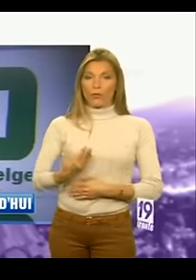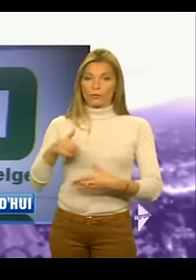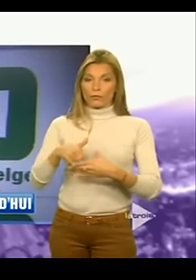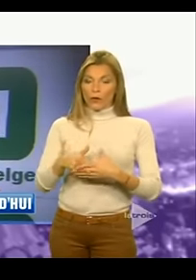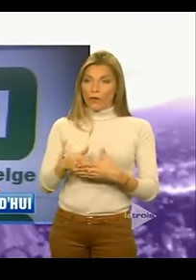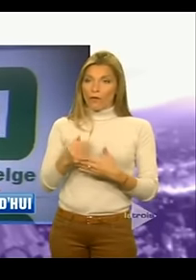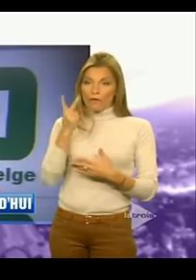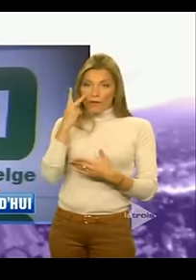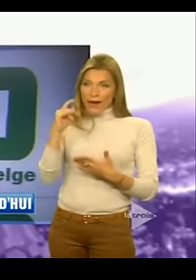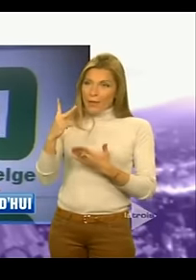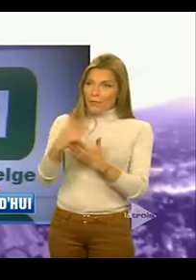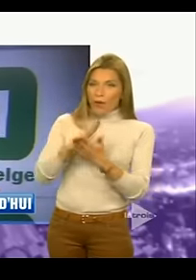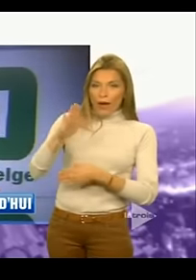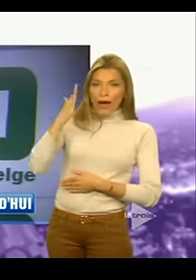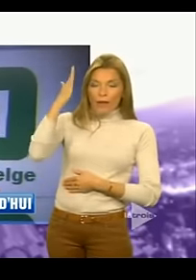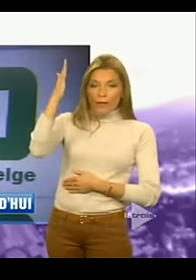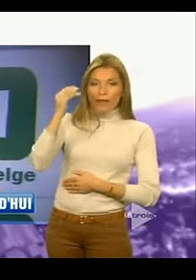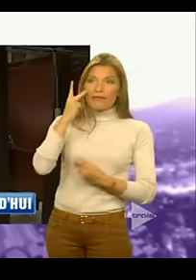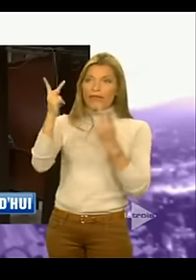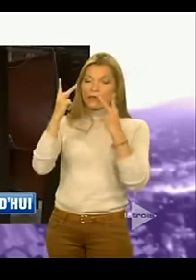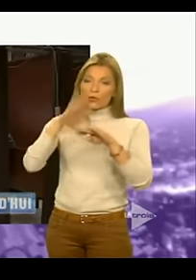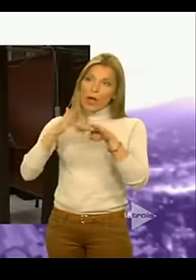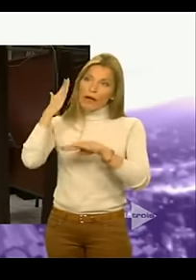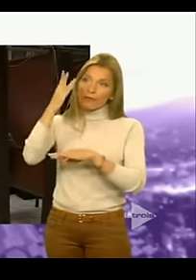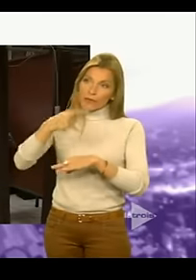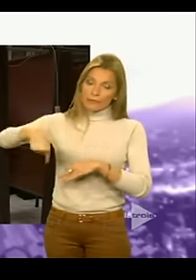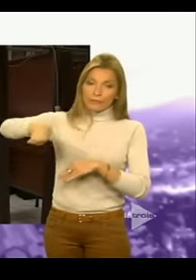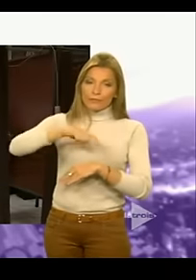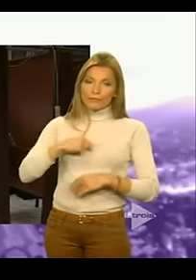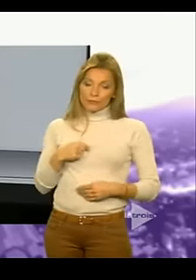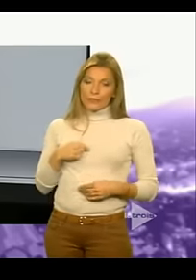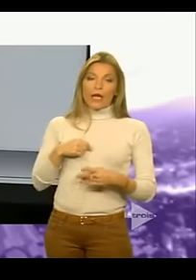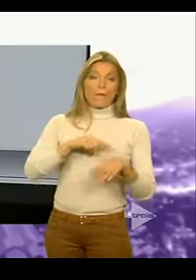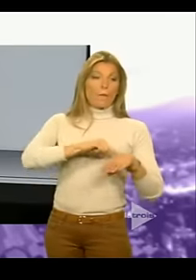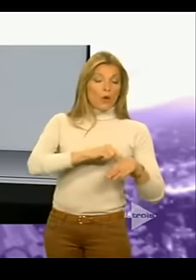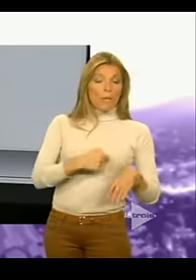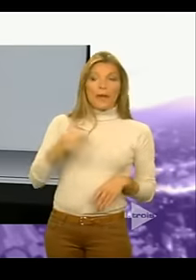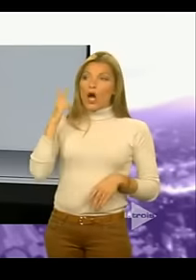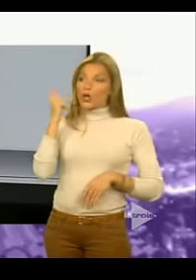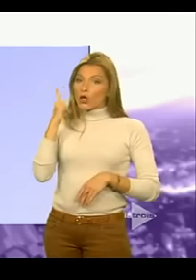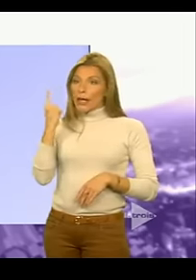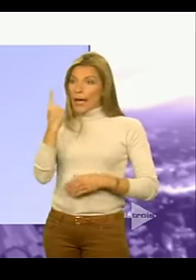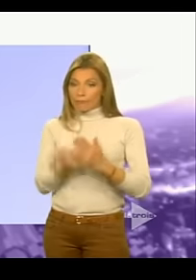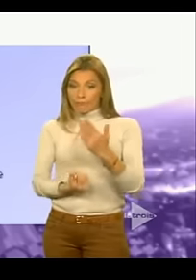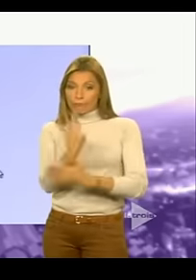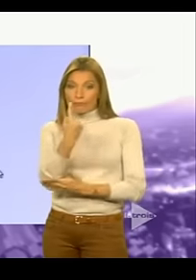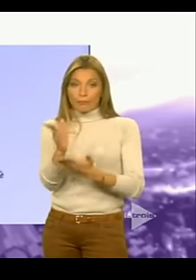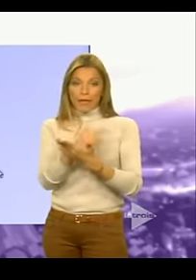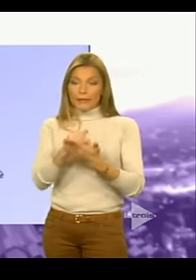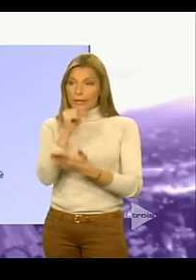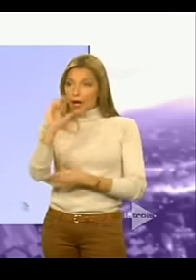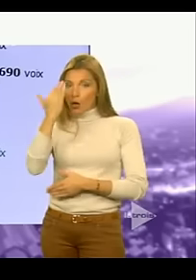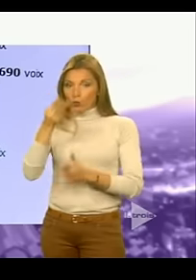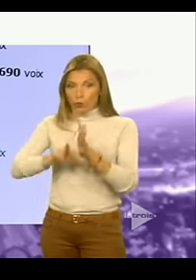vision de l'avenir ? C'est ce qu'on va voir avec Laurence Brex. A Molenbeek et Anderlecht, un parti inconnu il y a encore trois mois,